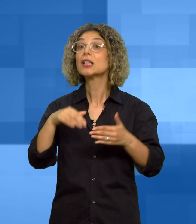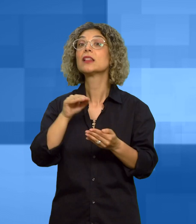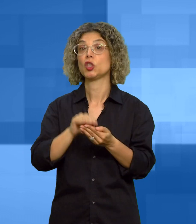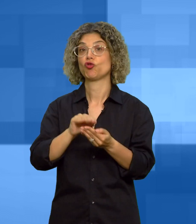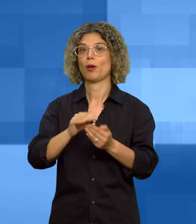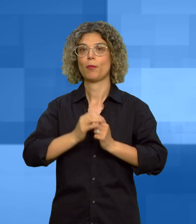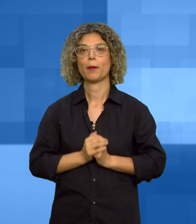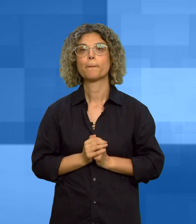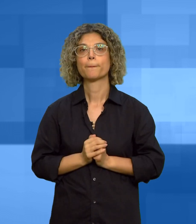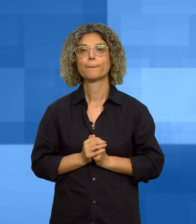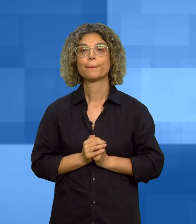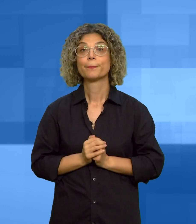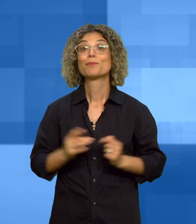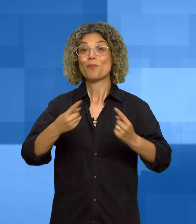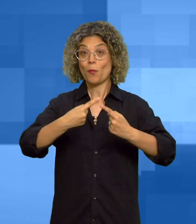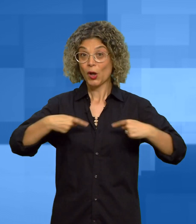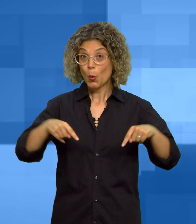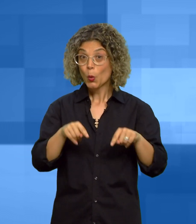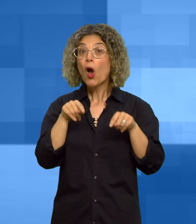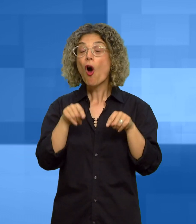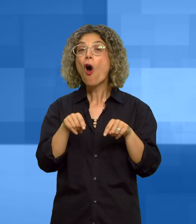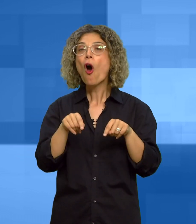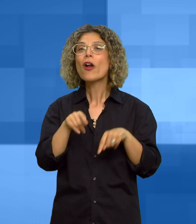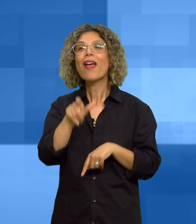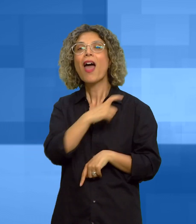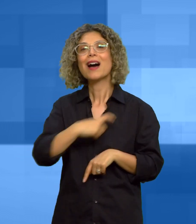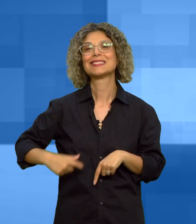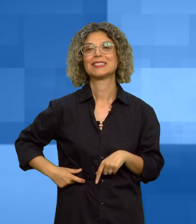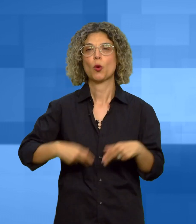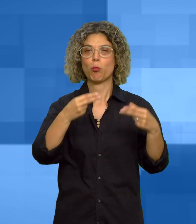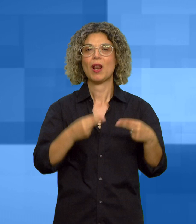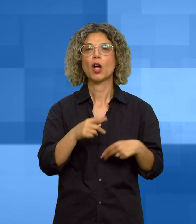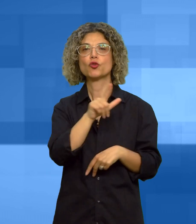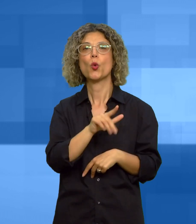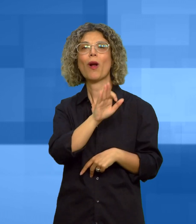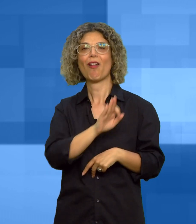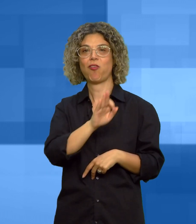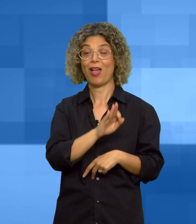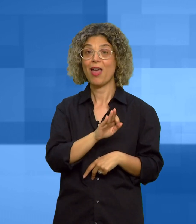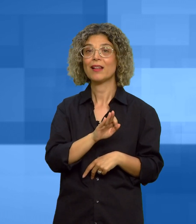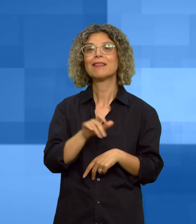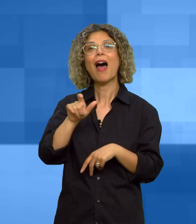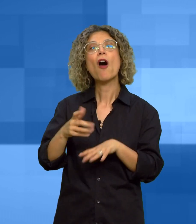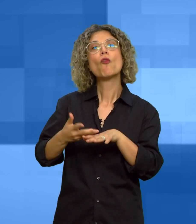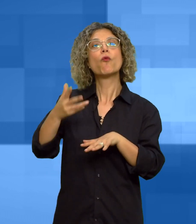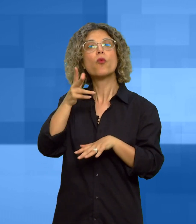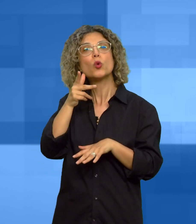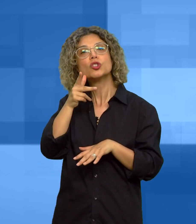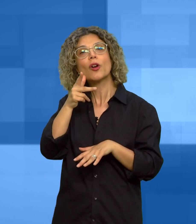dicembre erano presenti alla riunione anche l'assessore al bilancio Luca Faedda e la funzionaria